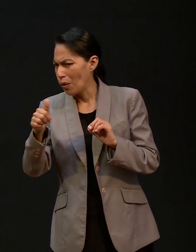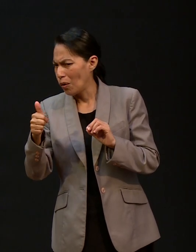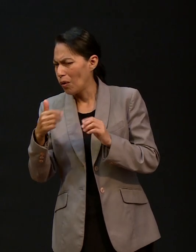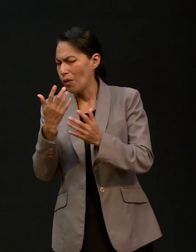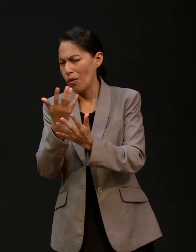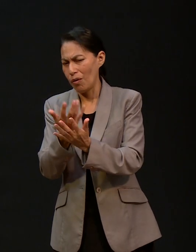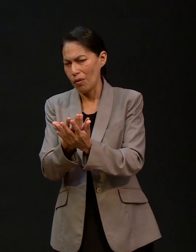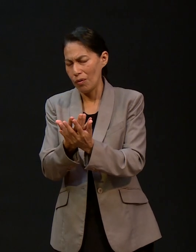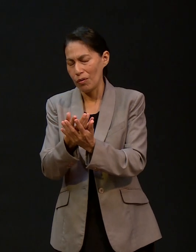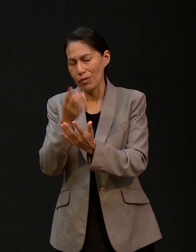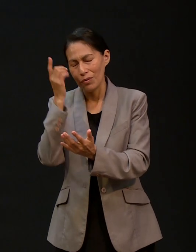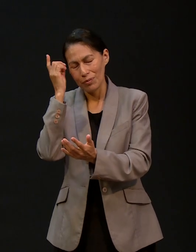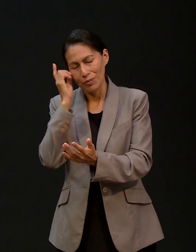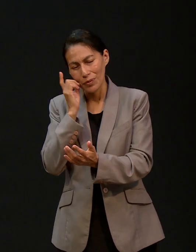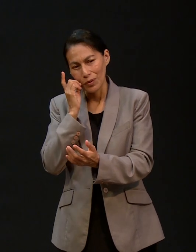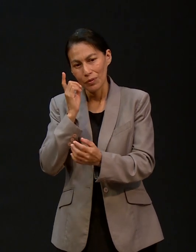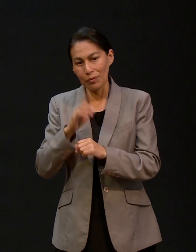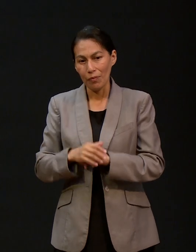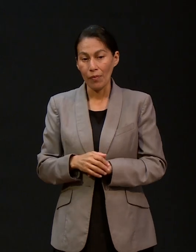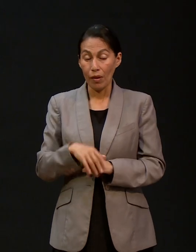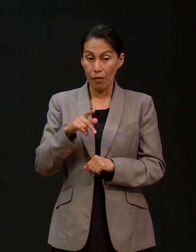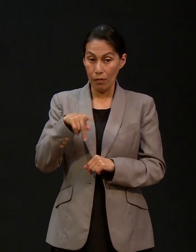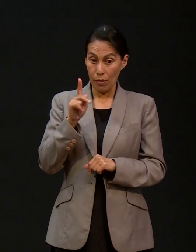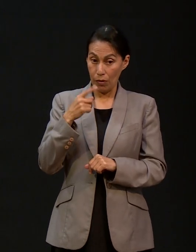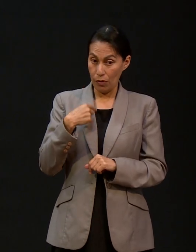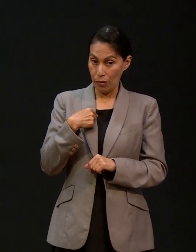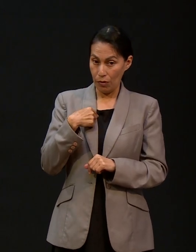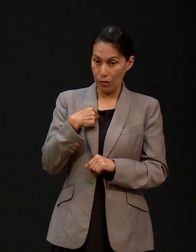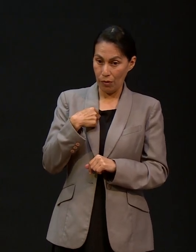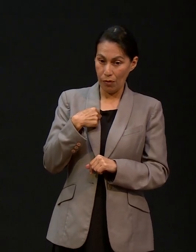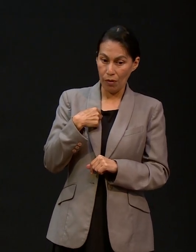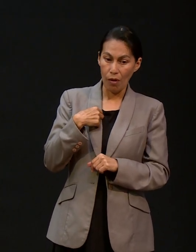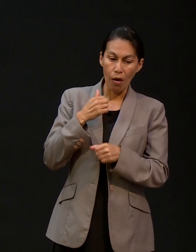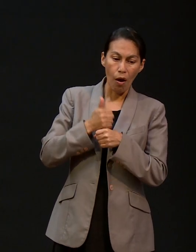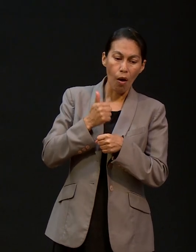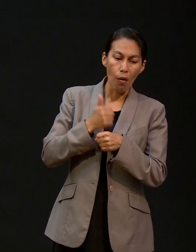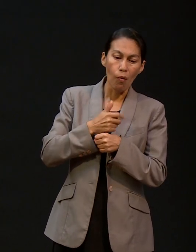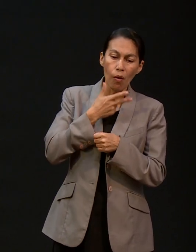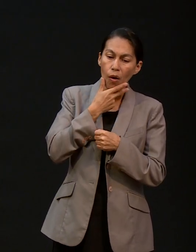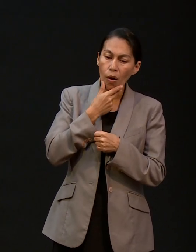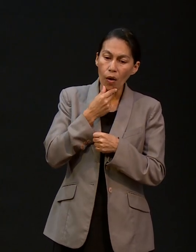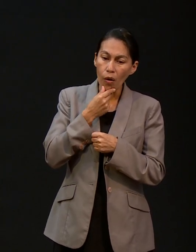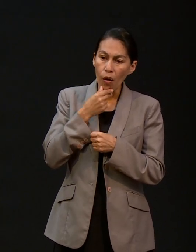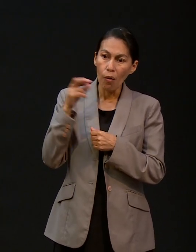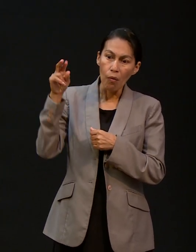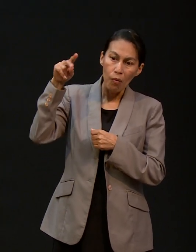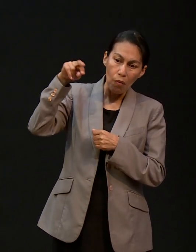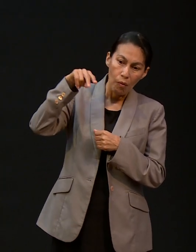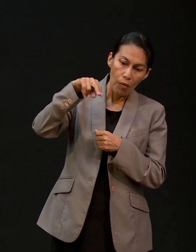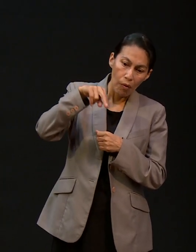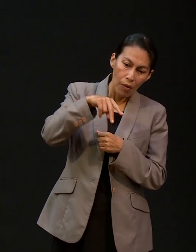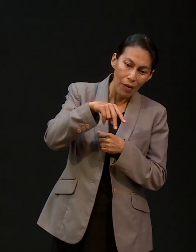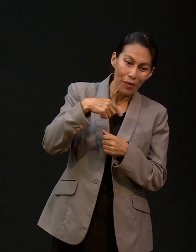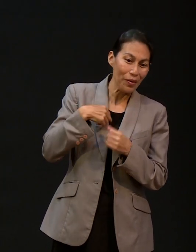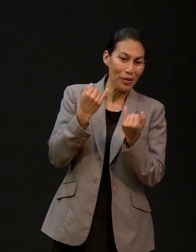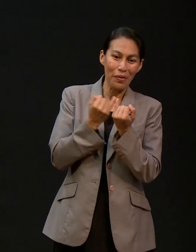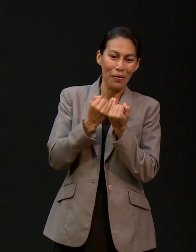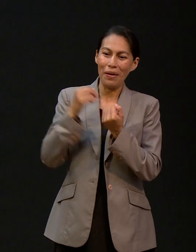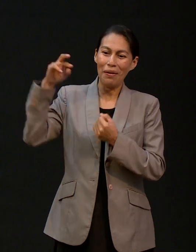porque los demás están descansando. Pero yo nada más veía que mi abuelito bajaba las escaleras y yo bajaba las escaleras junto